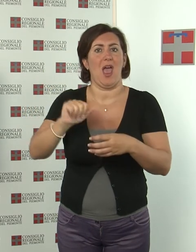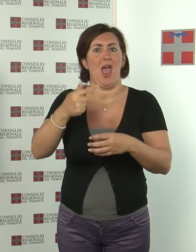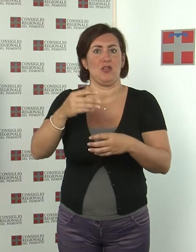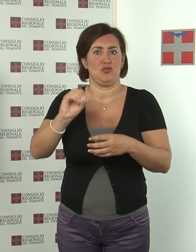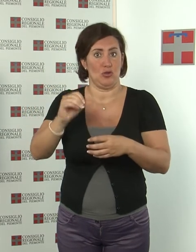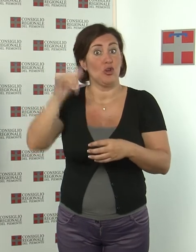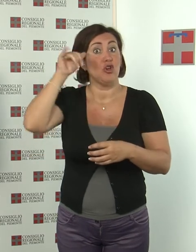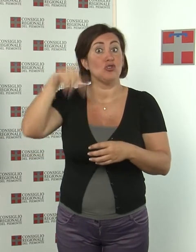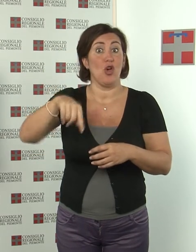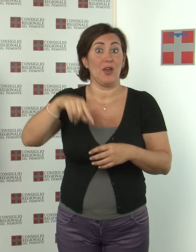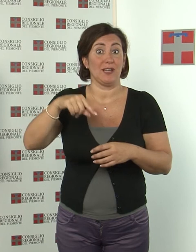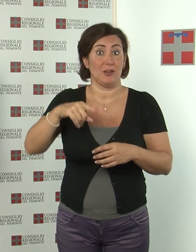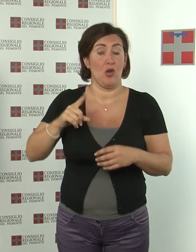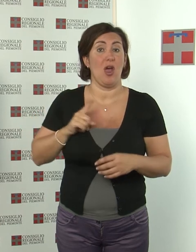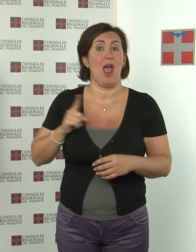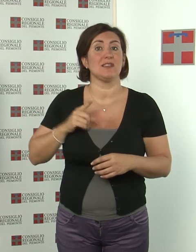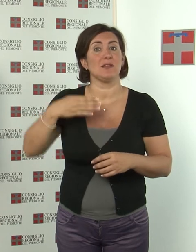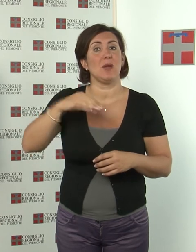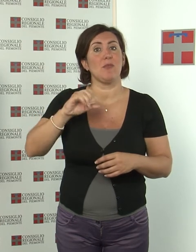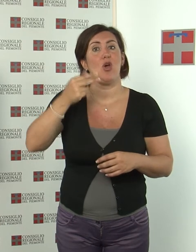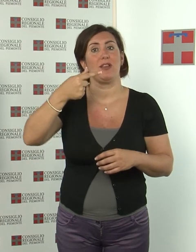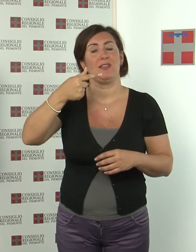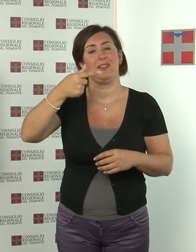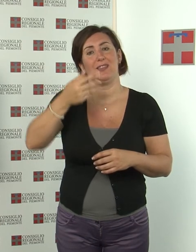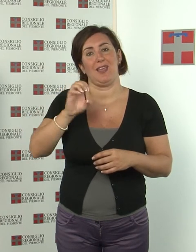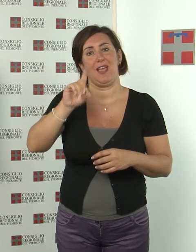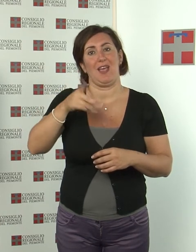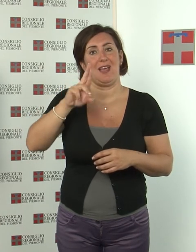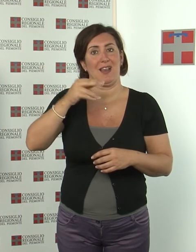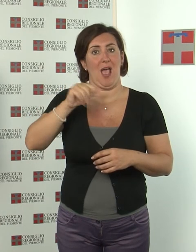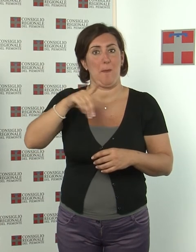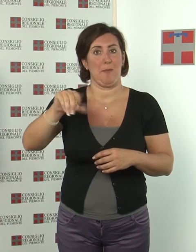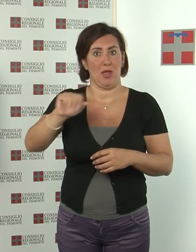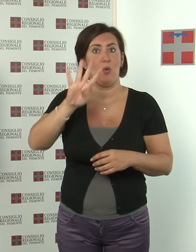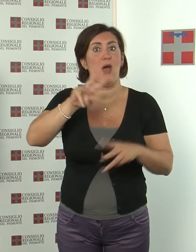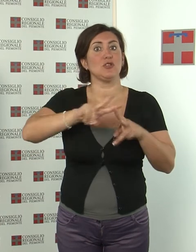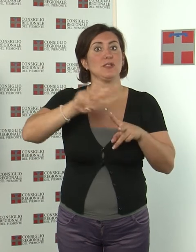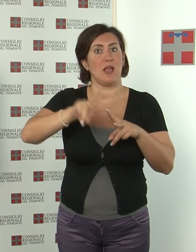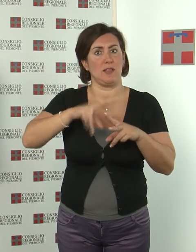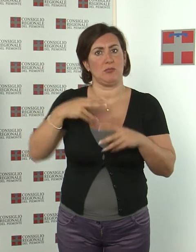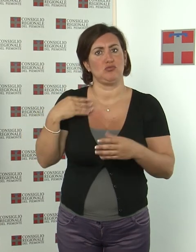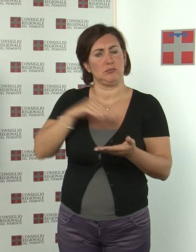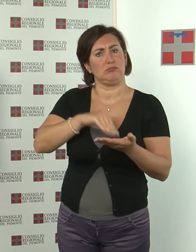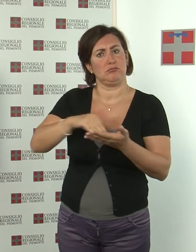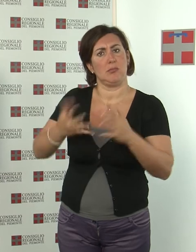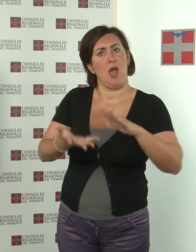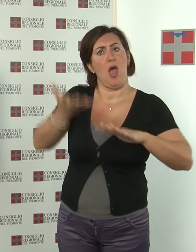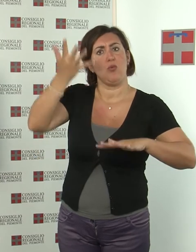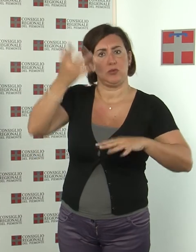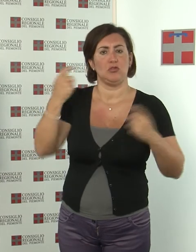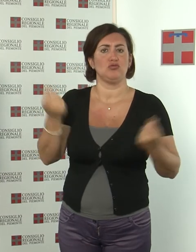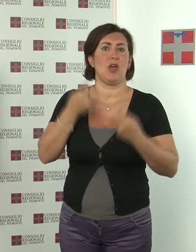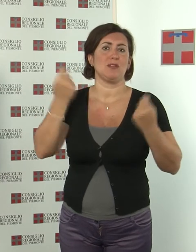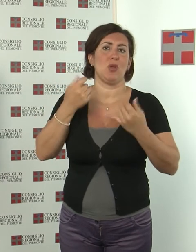Montegrappa si è svolta il 4 settembre alla presenza delle autorità militari, civili e religiose la cerimonia di saluto del